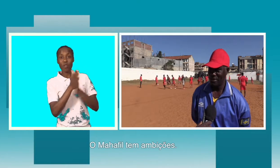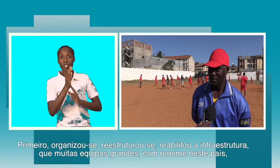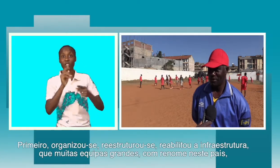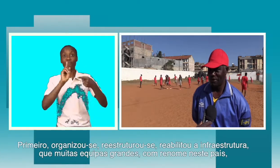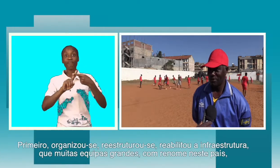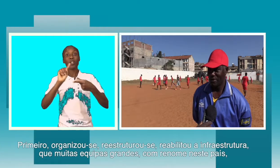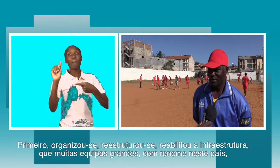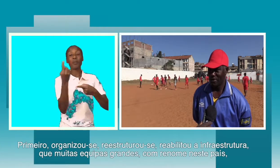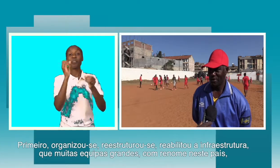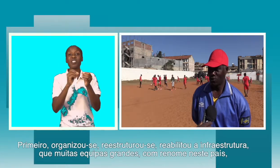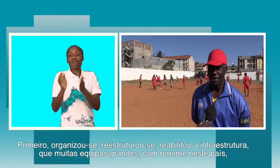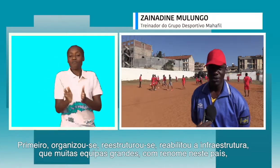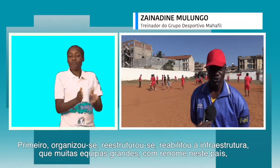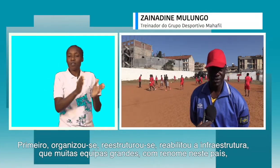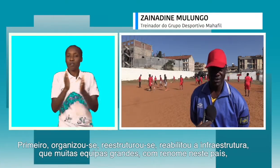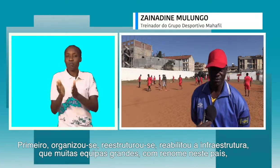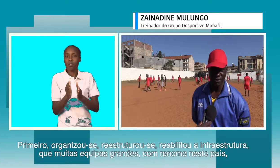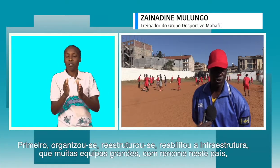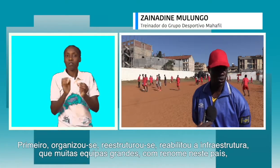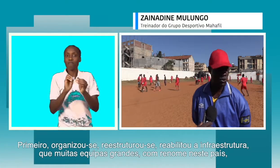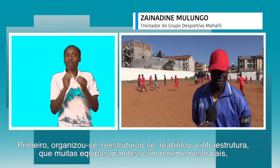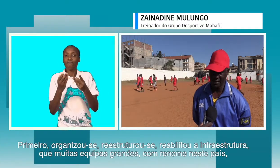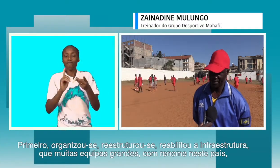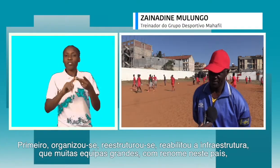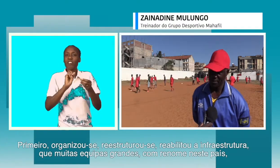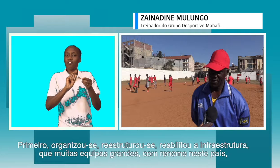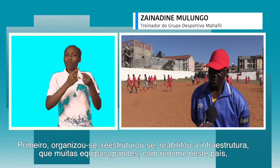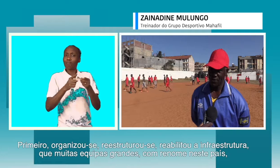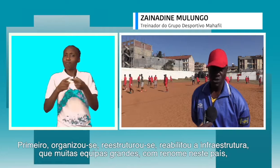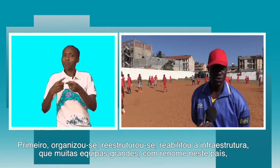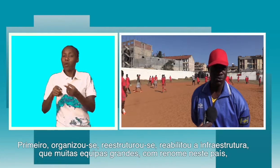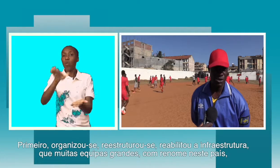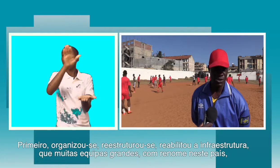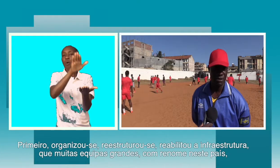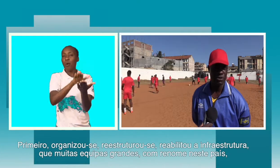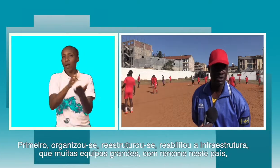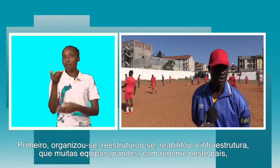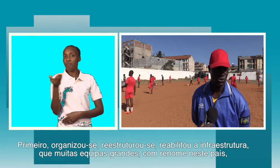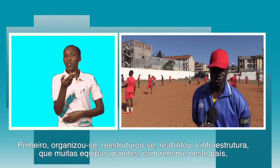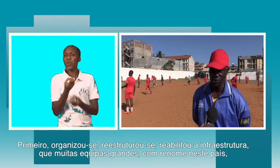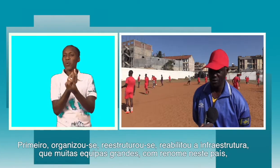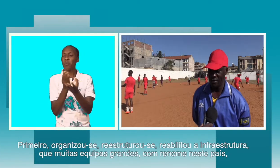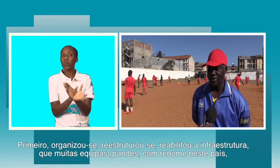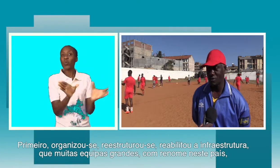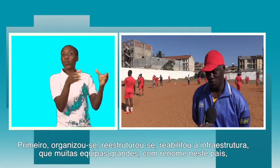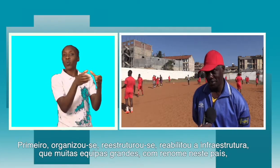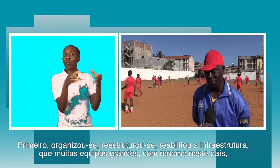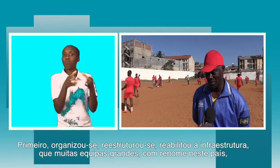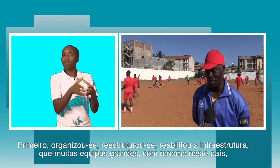Primeiro, organizou-se, reestruturou-se, fez o que fez, temos instalações que muitas equipes